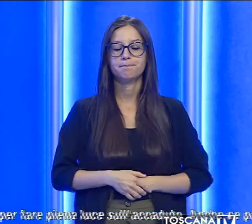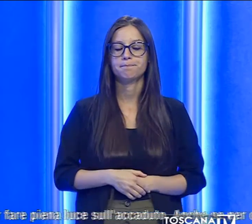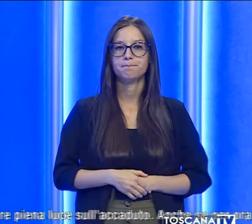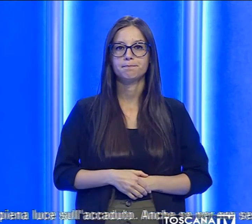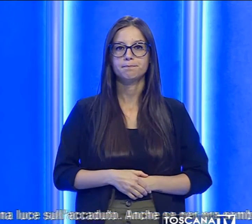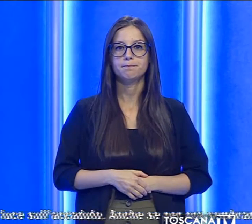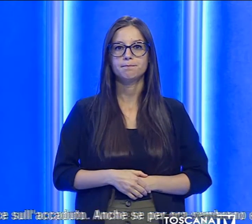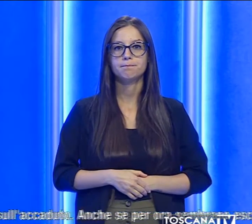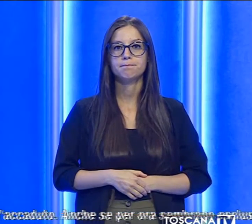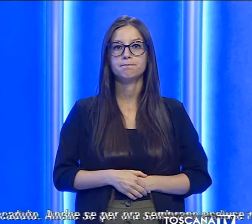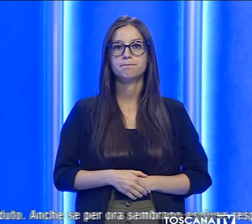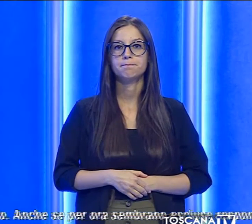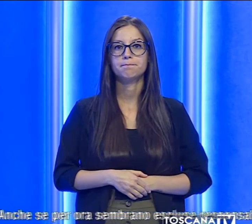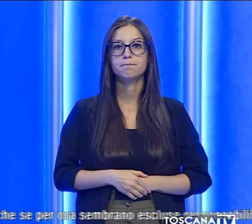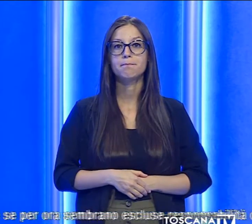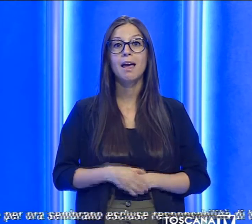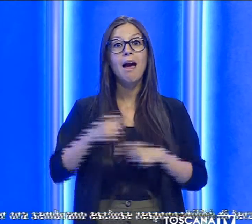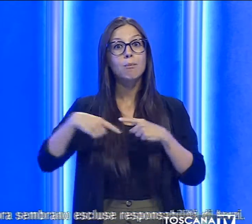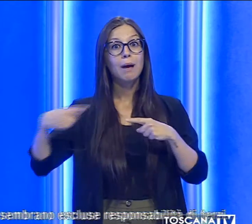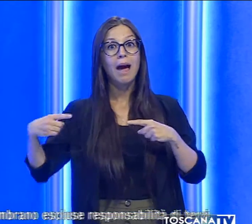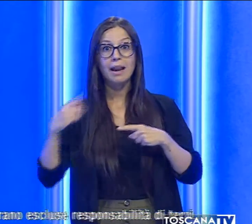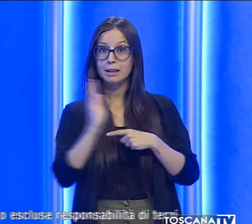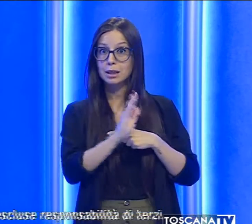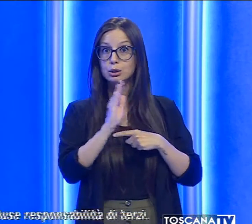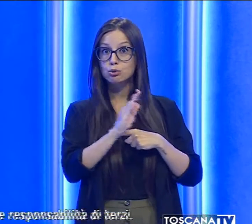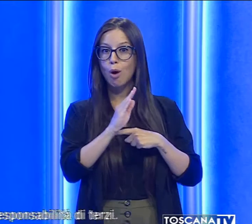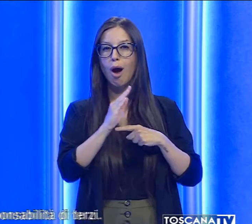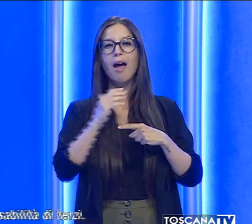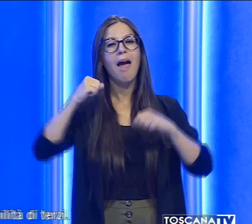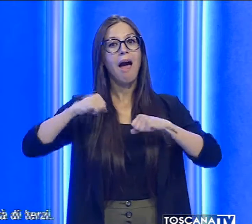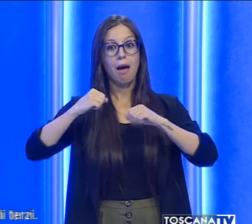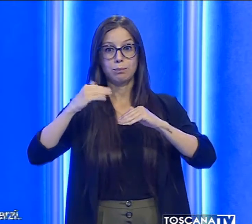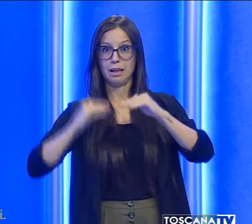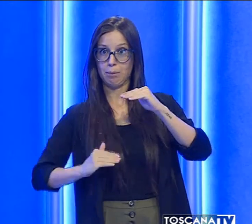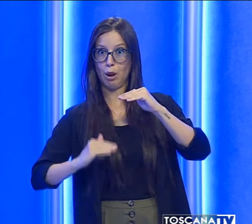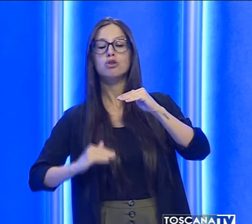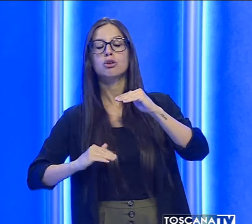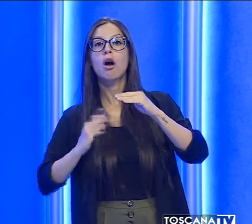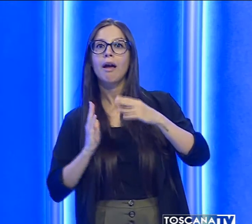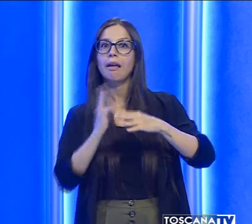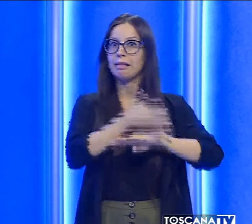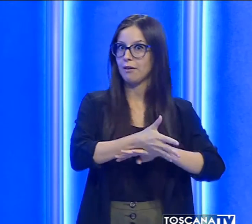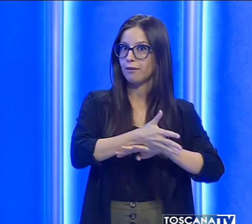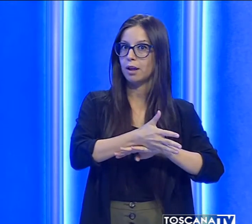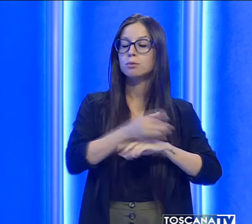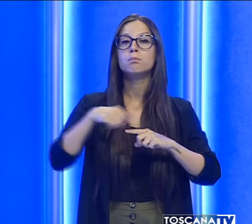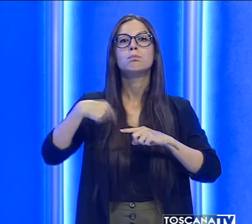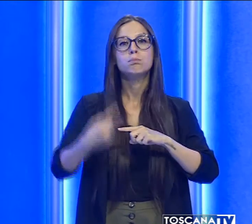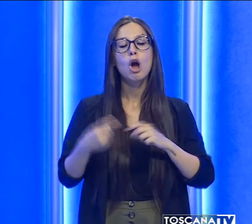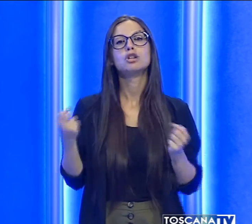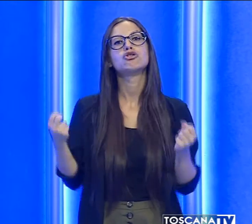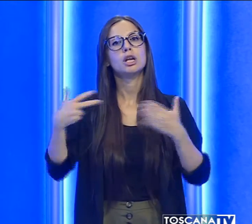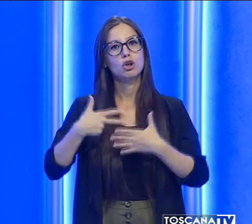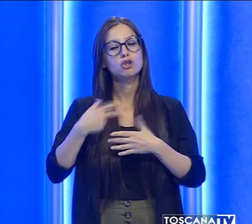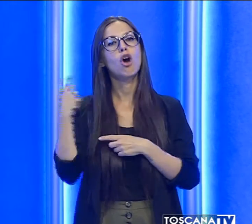Sono intervenuti per primi parenti che abitano al piano di sotto e sono arrivati i soccorsi. 118